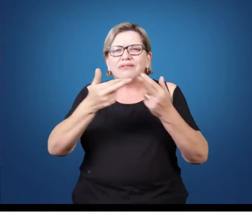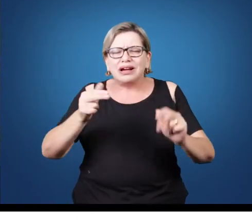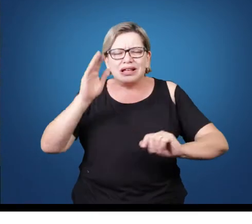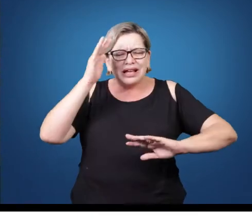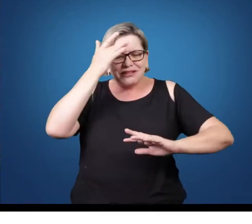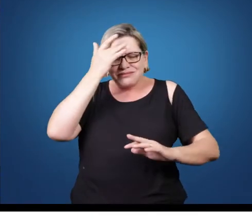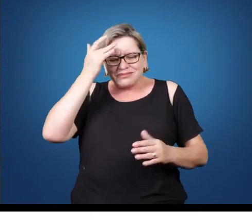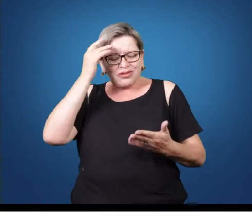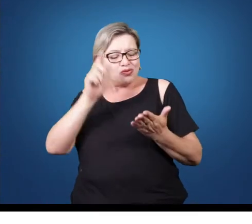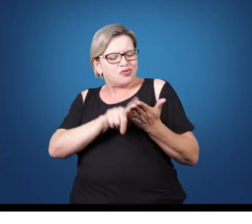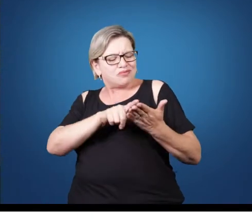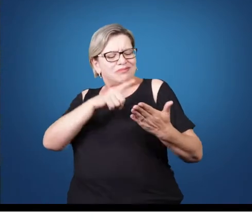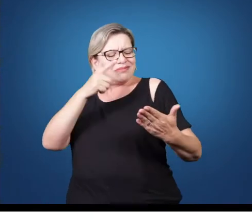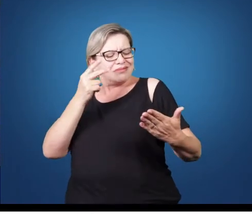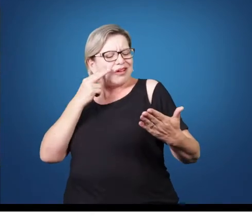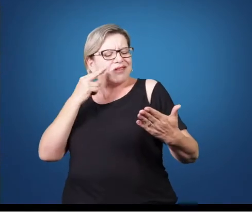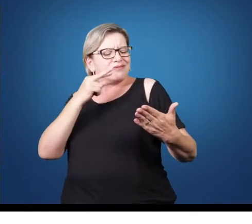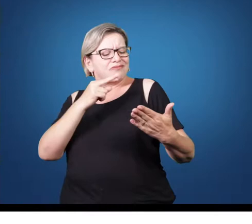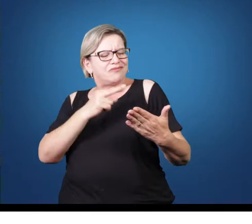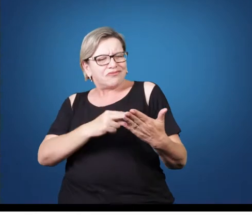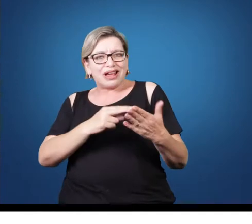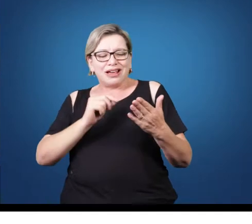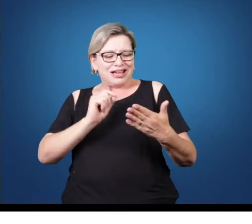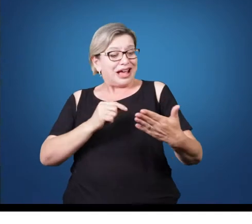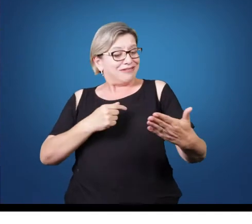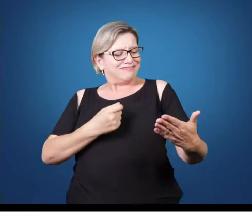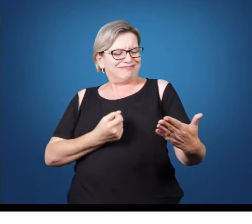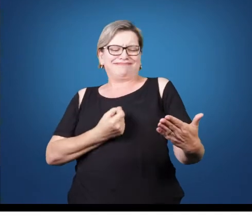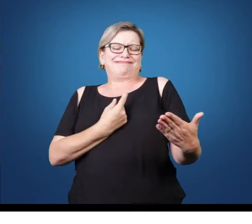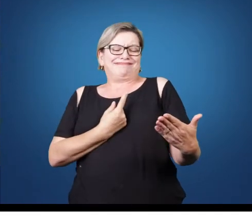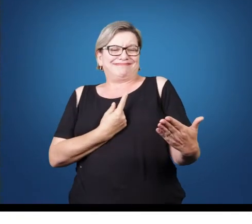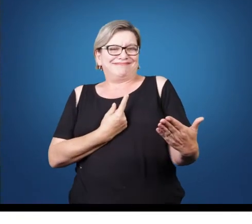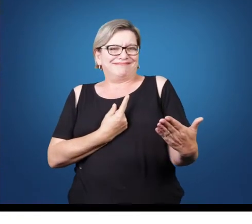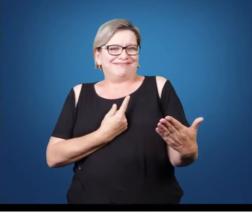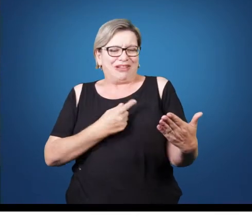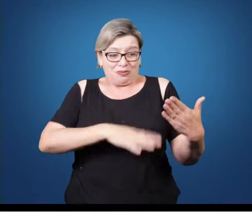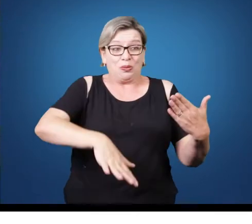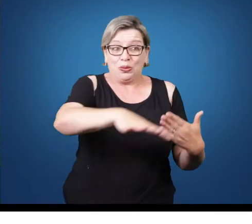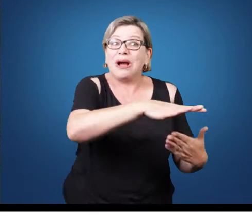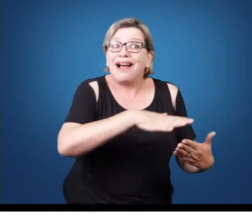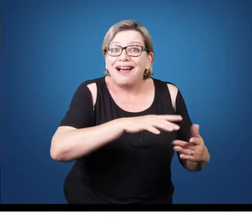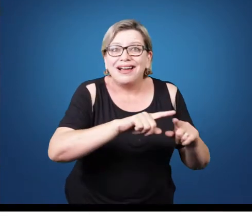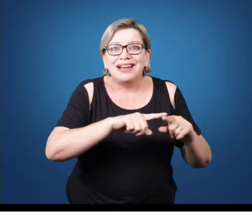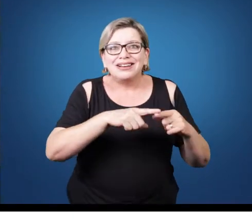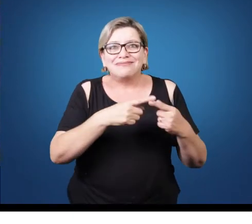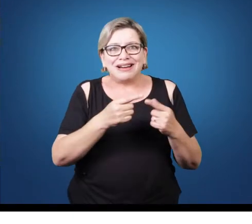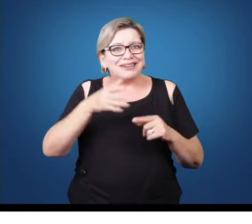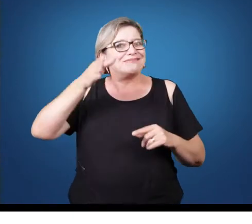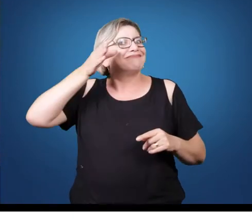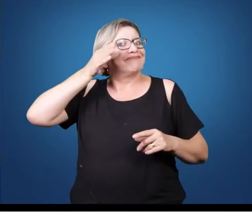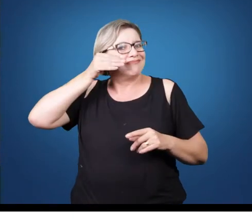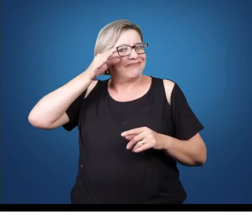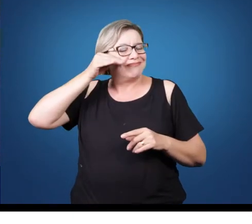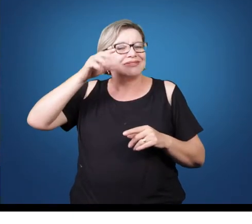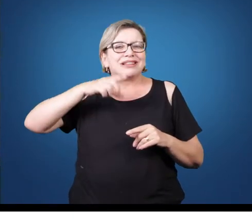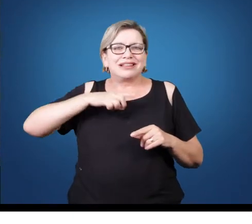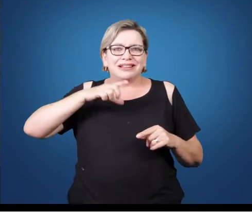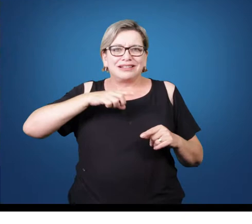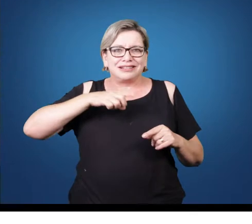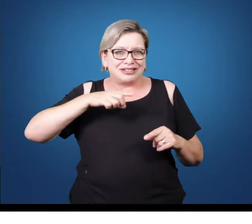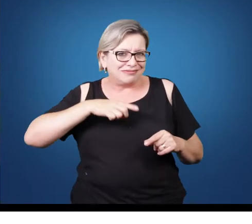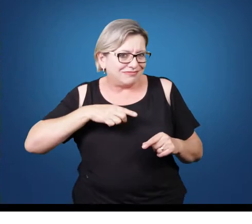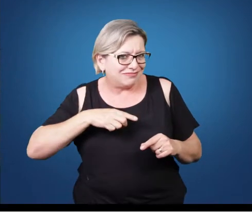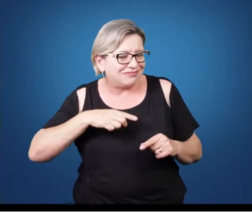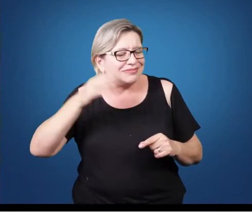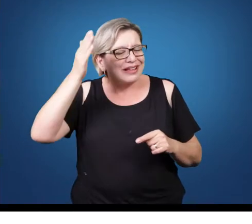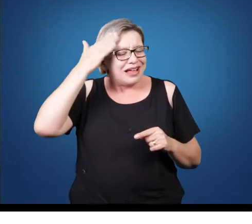o jornal e vê lá algum tipo de performance e a pessoa fala, nossa, que coisa estranha, não importa. O que importa é que, pelo menos no sentido de curiosidade, as pessoas sabem que existe arte